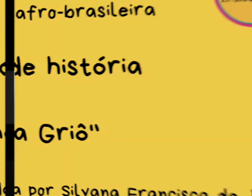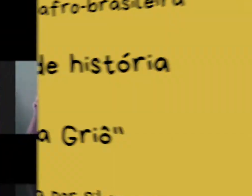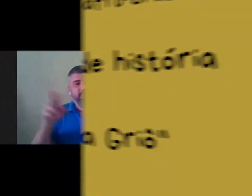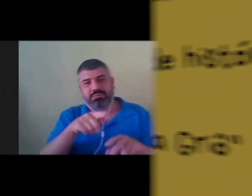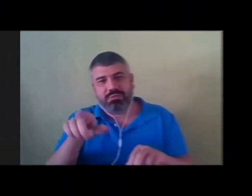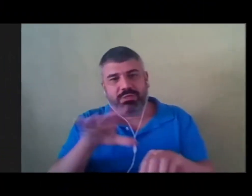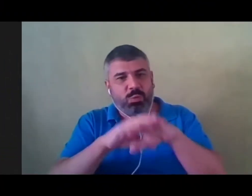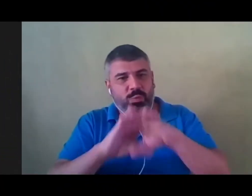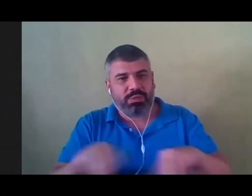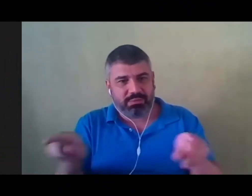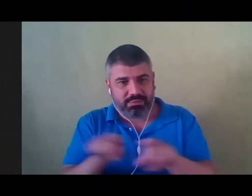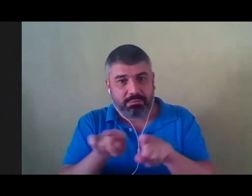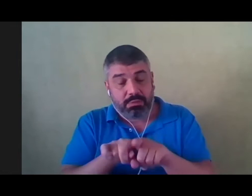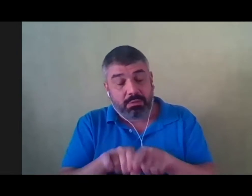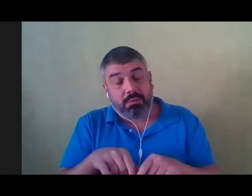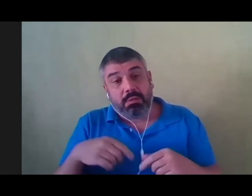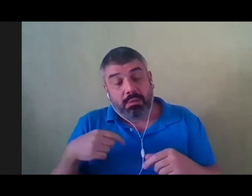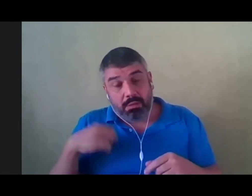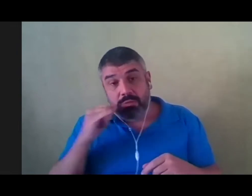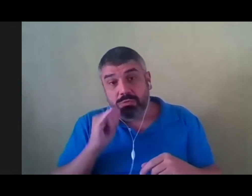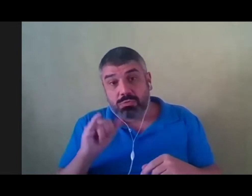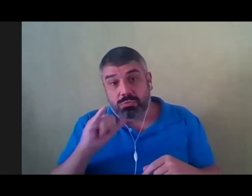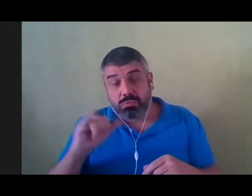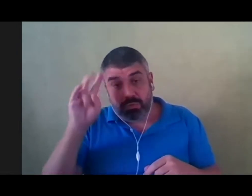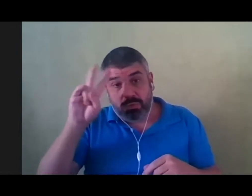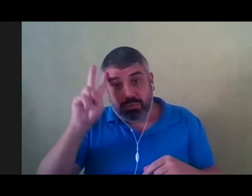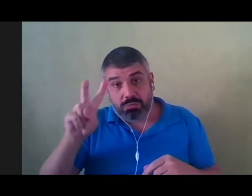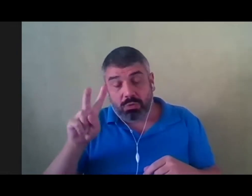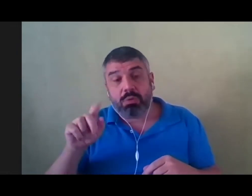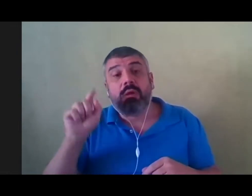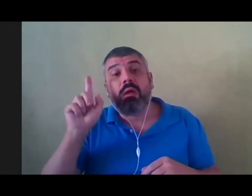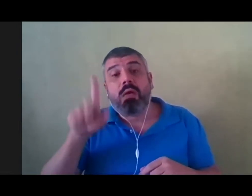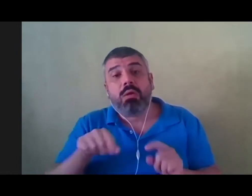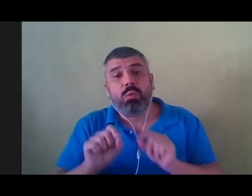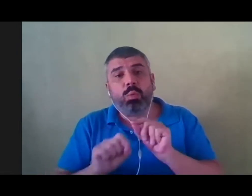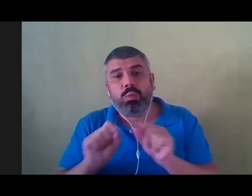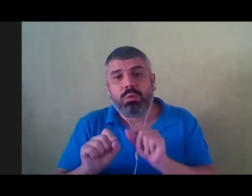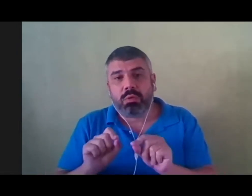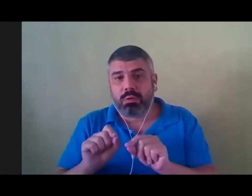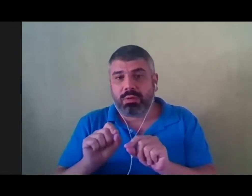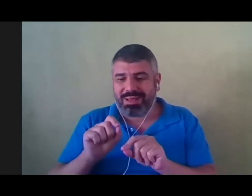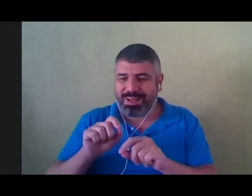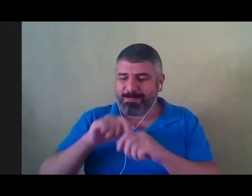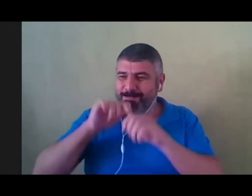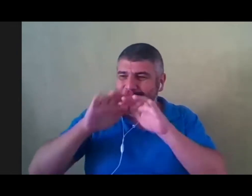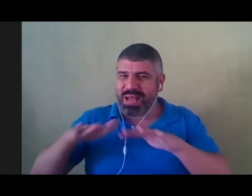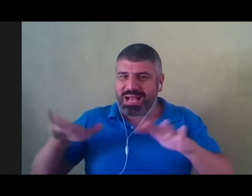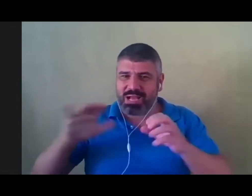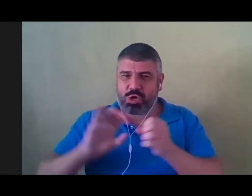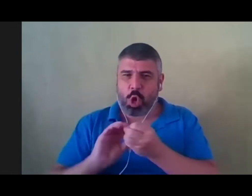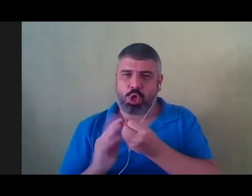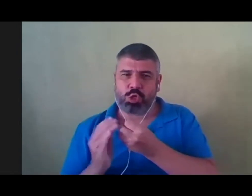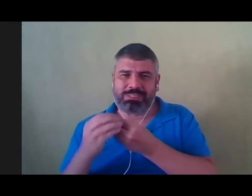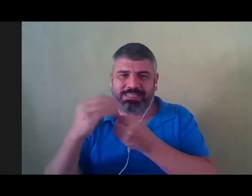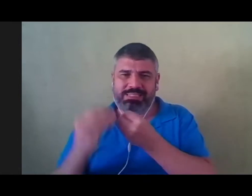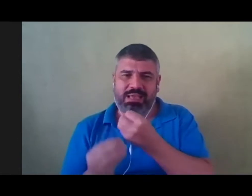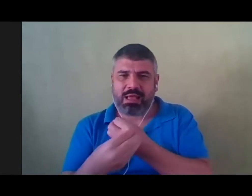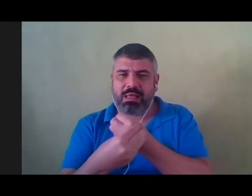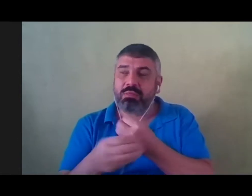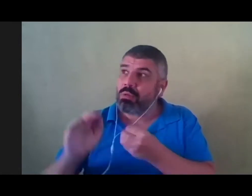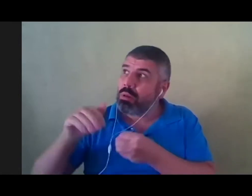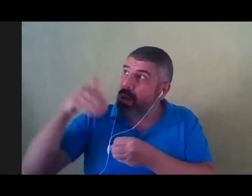E a história que eu vou contar, ela vem do outro lado do Oceano Atlântico, vem da África, da Mãe África.